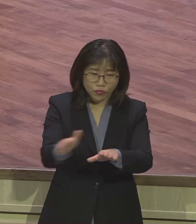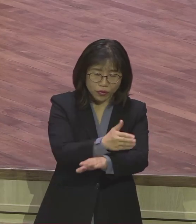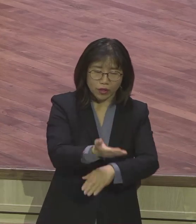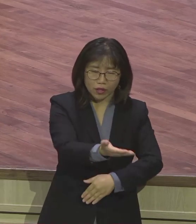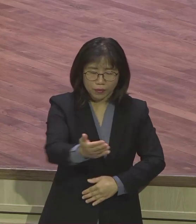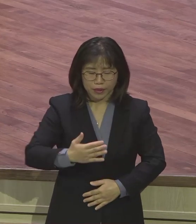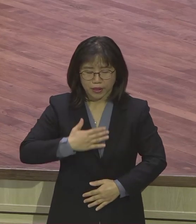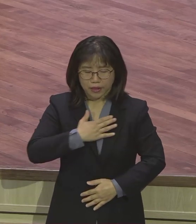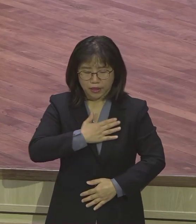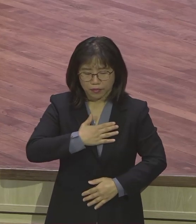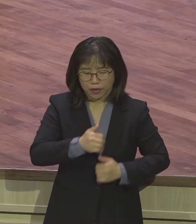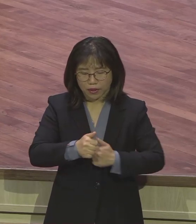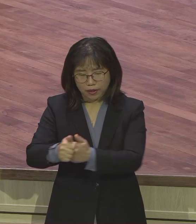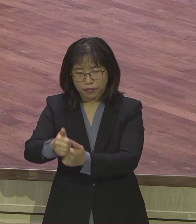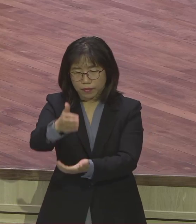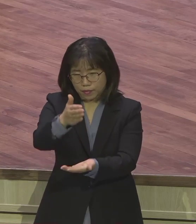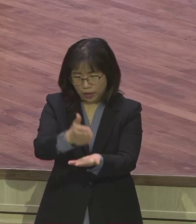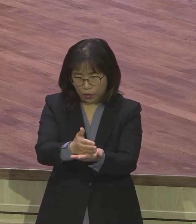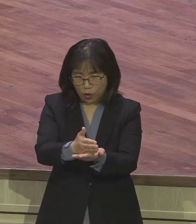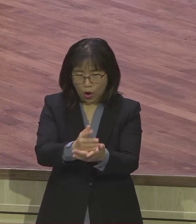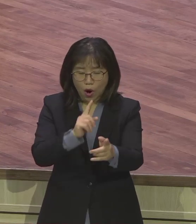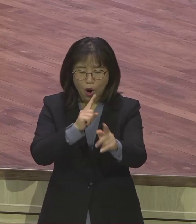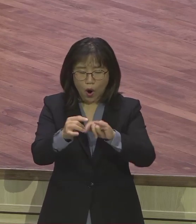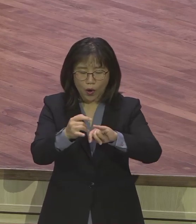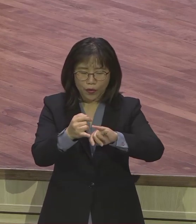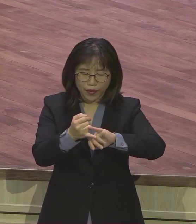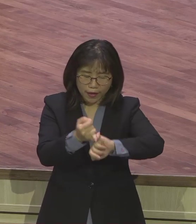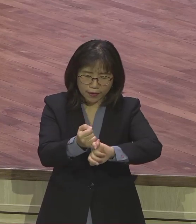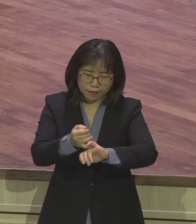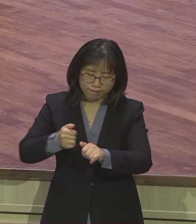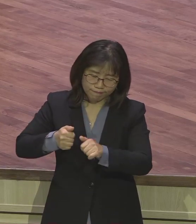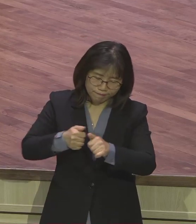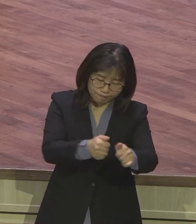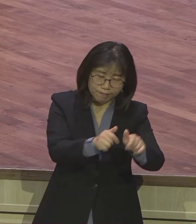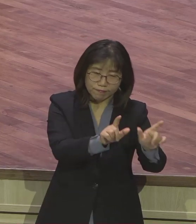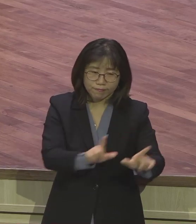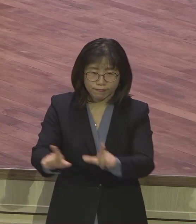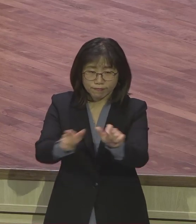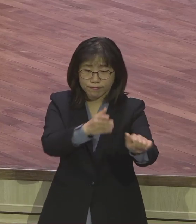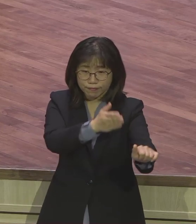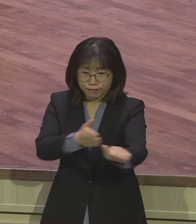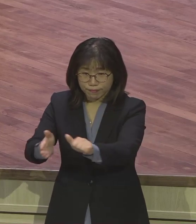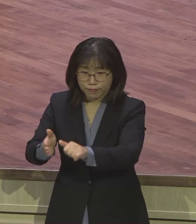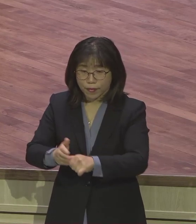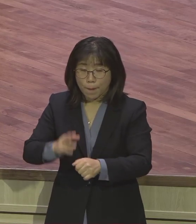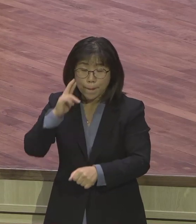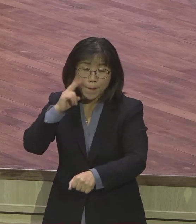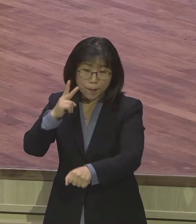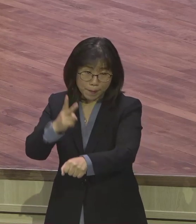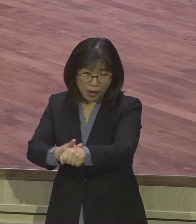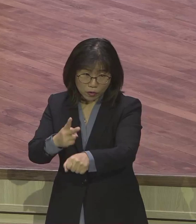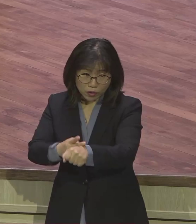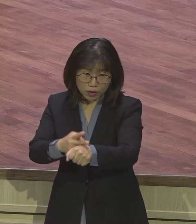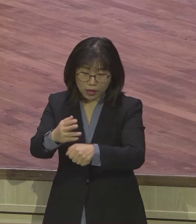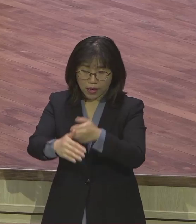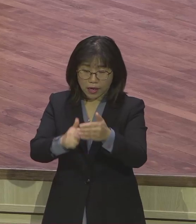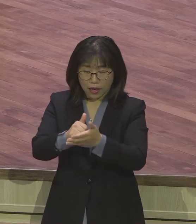마시고 언약이 이끄는 삶을 사시기 바랍니다. 바울이 그랬습니다. 하나님께서 쓰임 받은 사람들의 특징을 보면